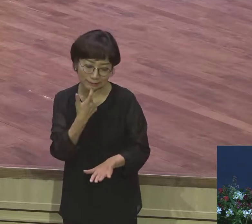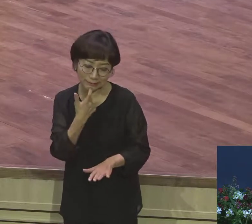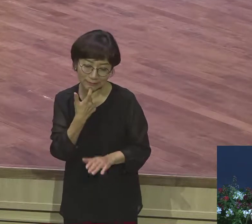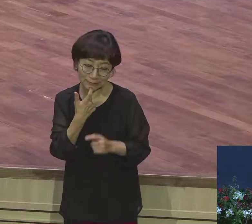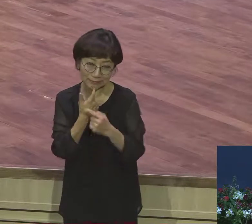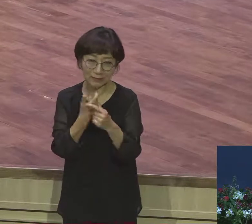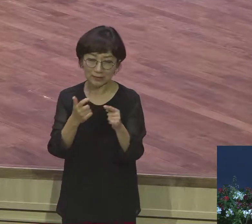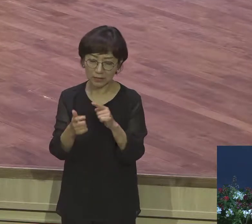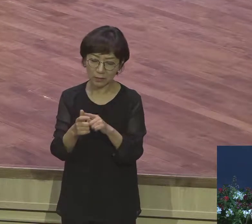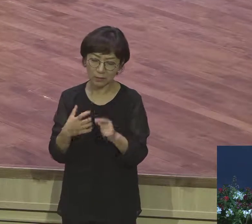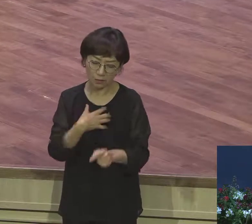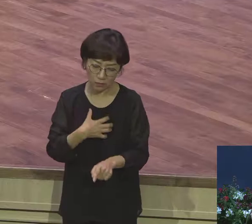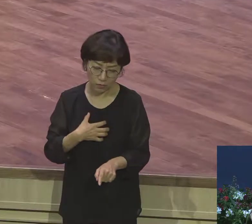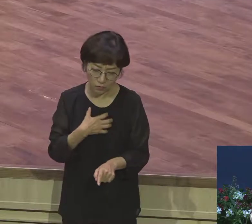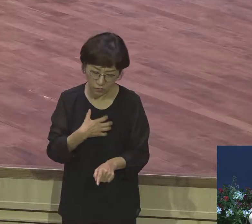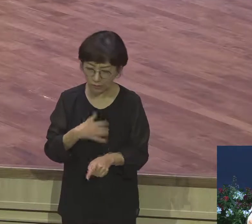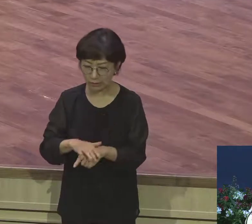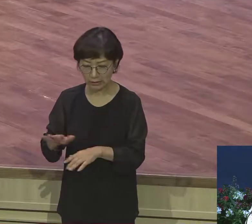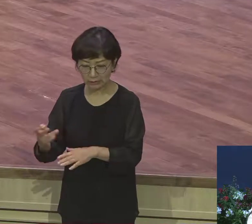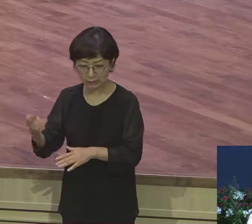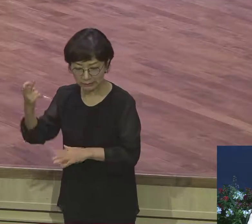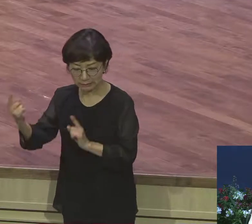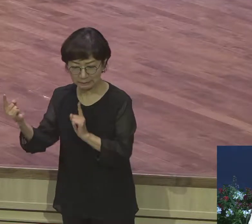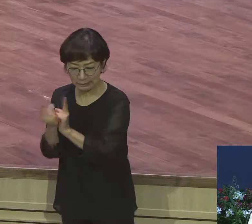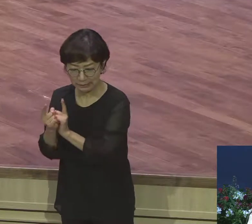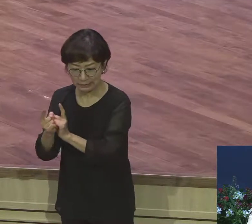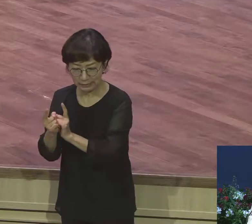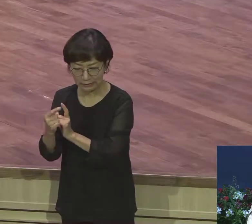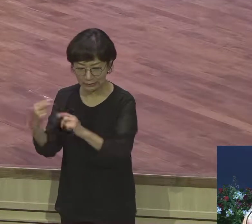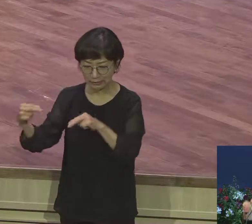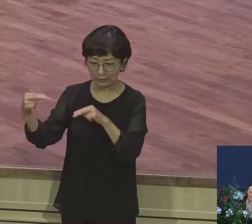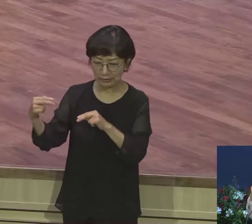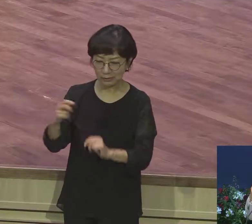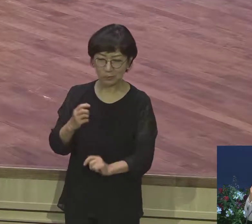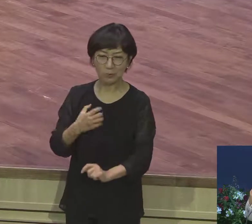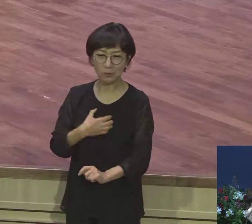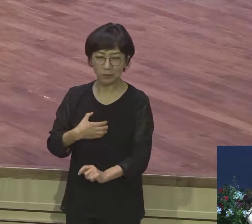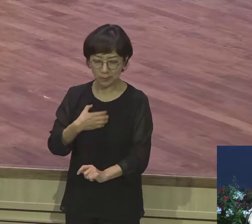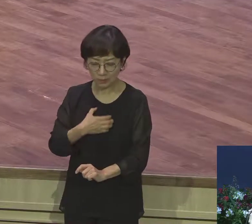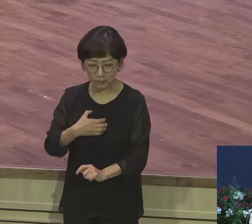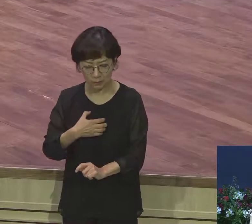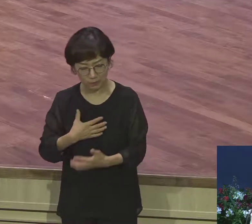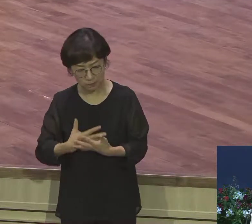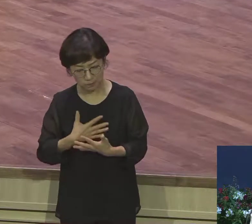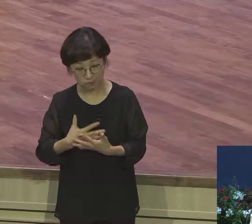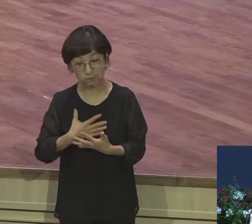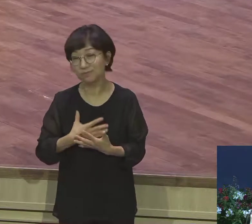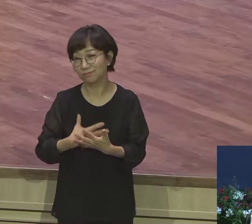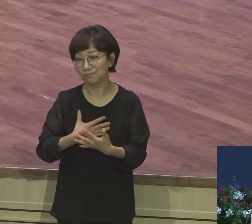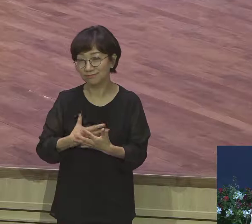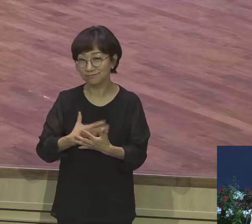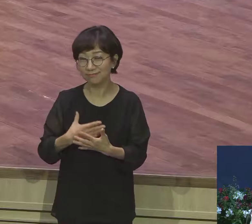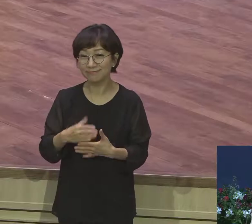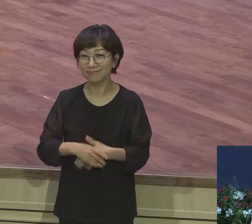대면해야 되는데 두려움에 가득 차있었단 말이에요 야곱은 걱정이